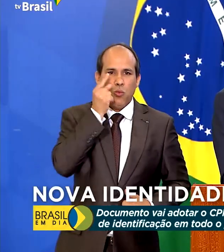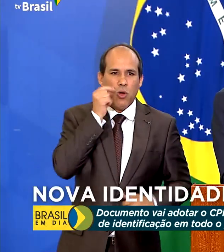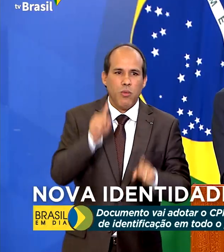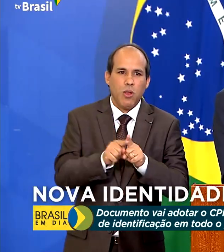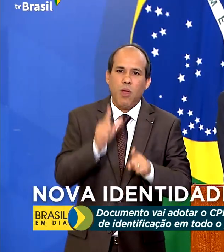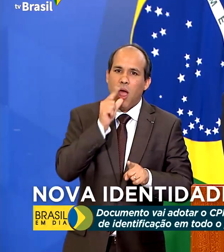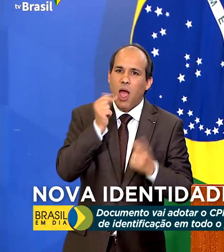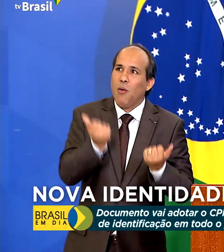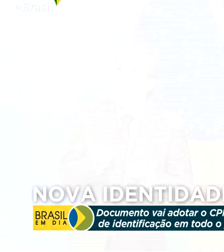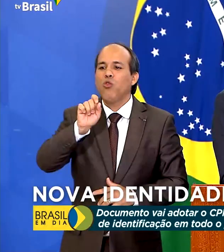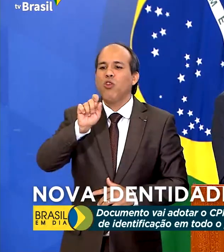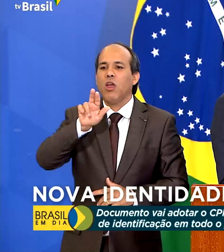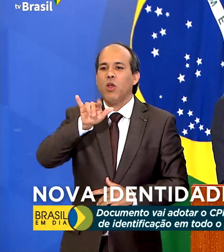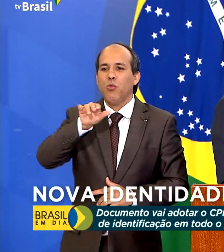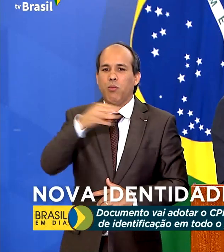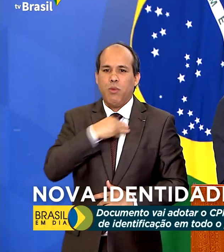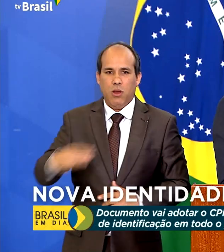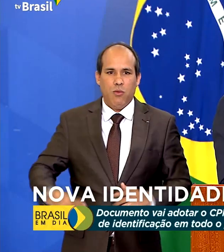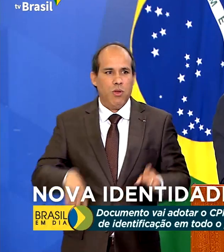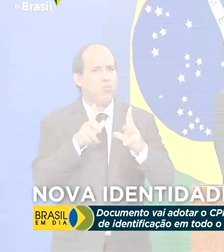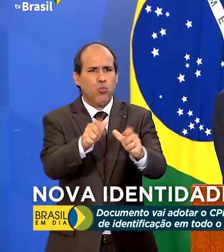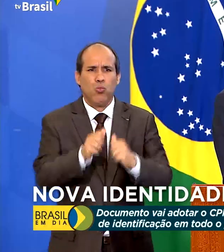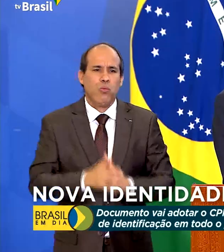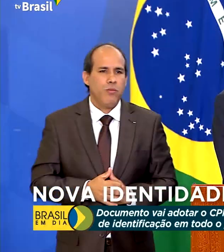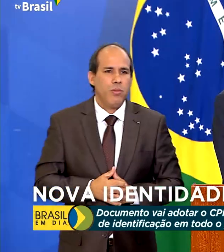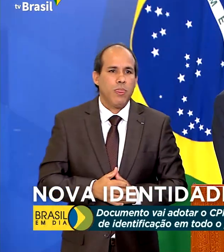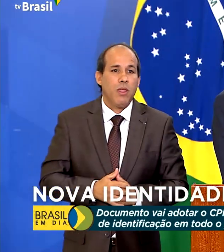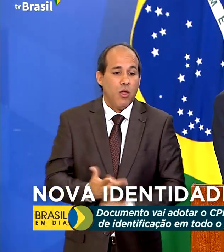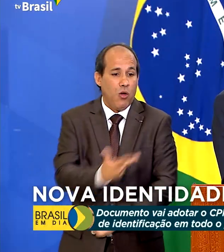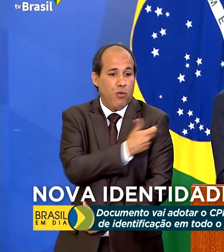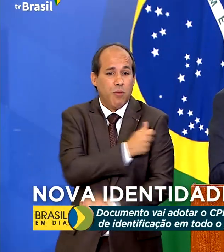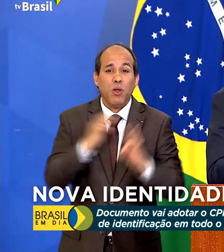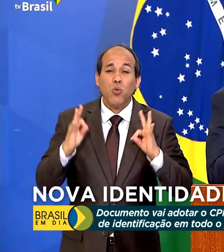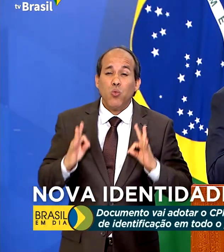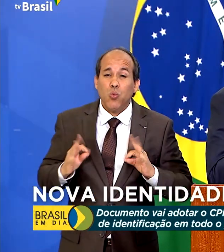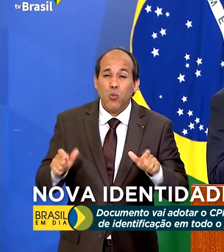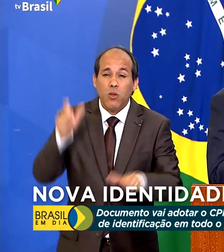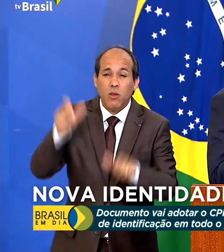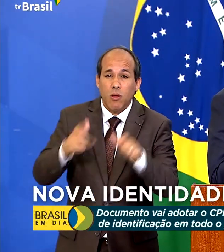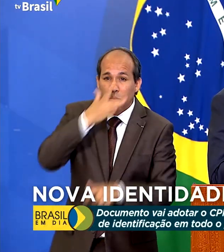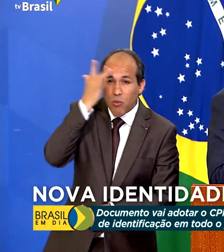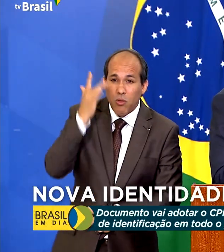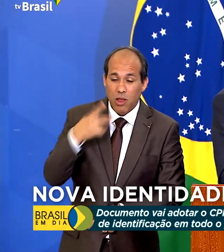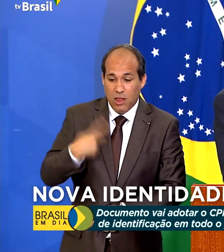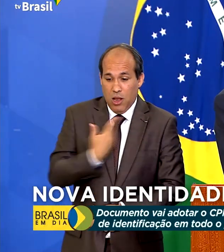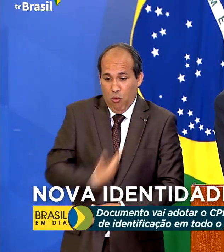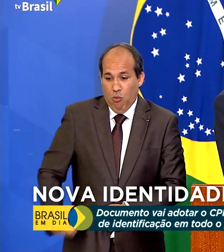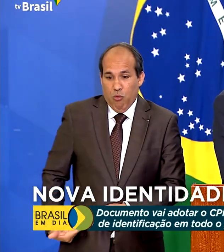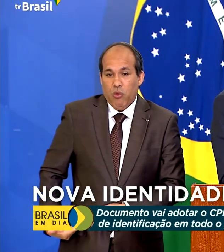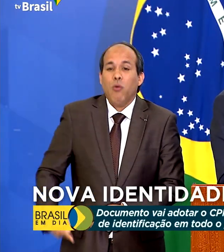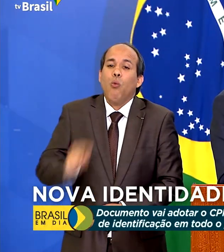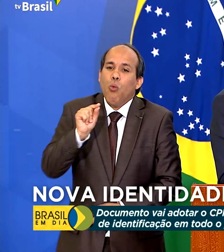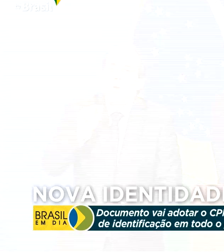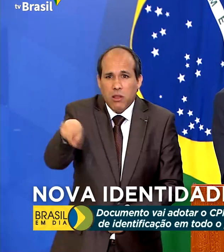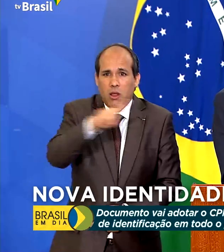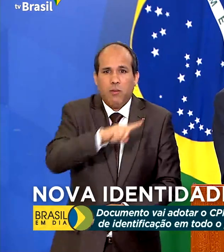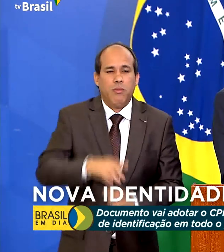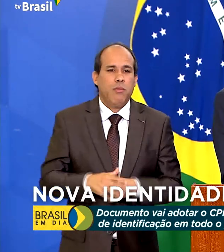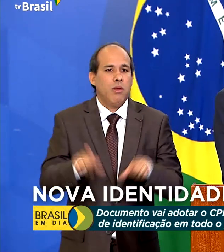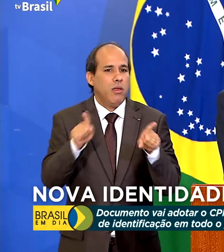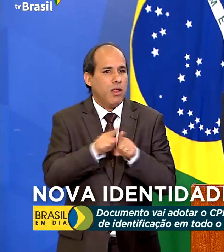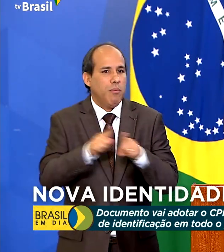água para o Nordeste, geração de empregos, vacina para todos, por parte do governo de forma voluntária,